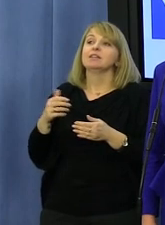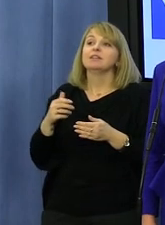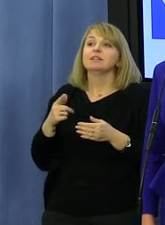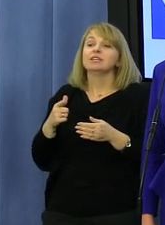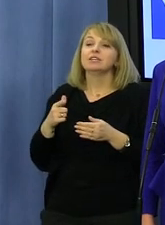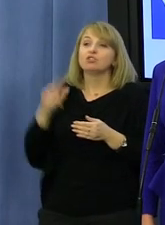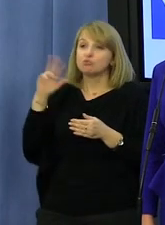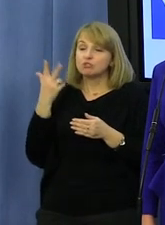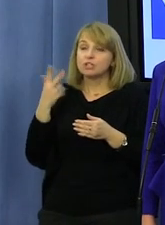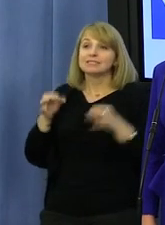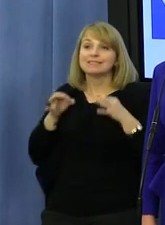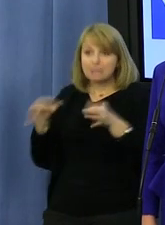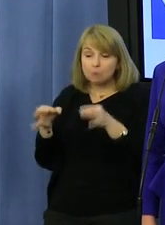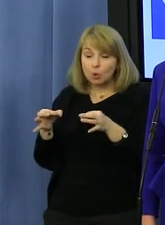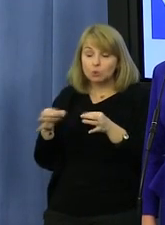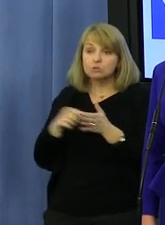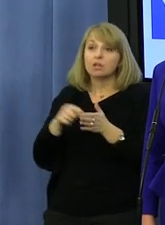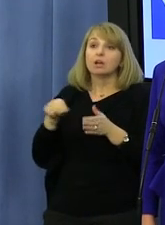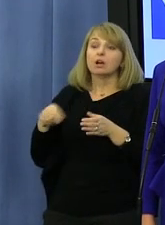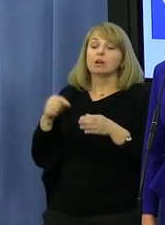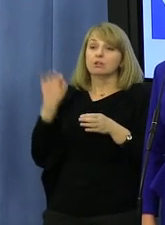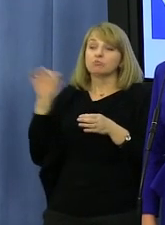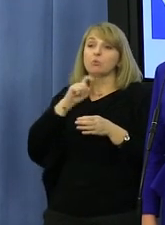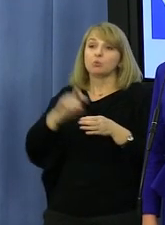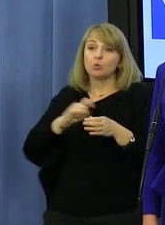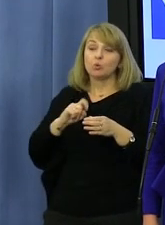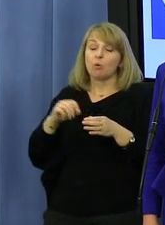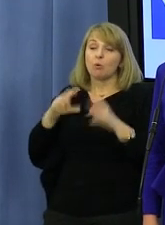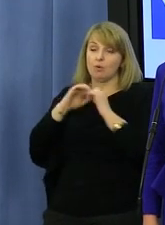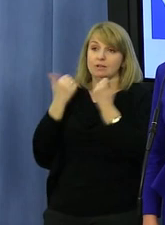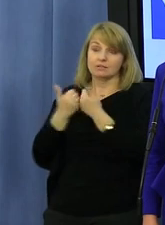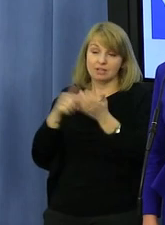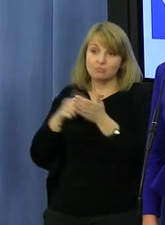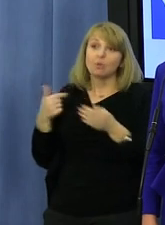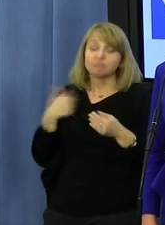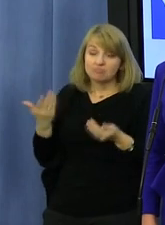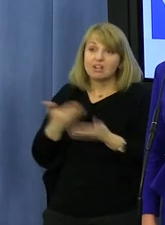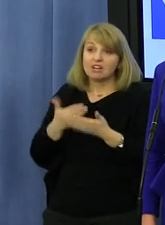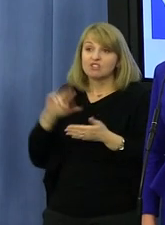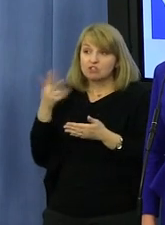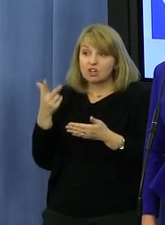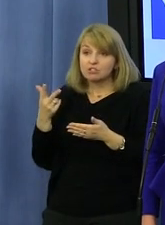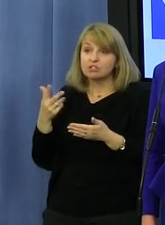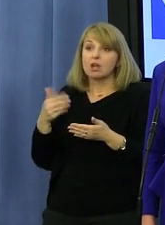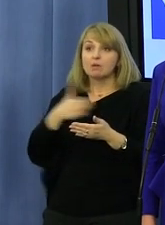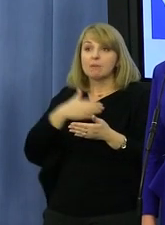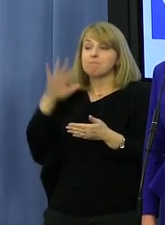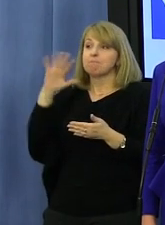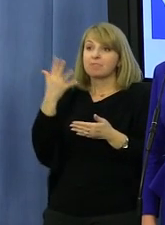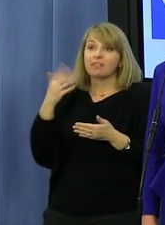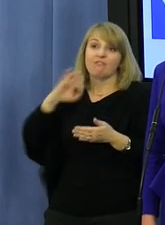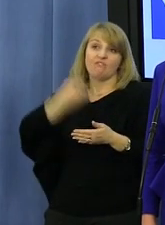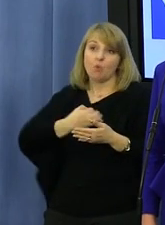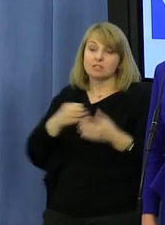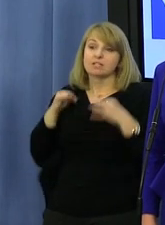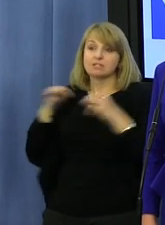samochód. To, co Leper robił w ciągu czterech lat, ja robię w ciągu jednego roku, jeśli chodzi o liczbę kilometrów, oprócz tego mam pięć własnych samochodów, które też także